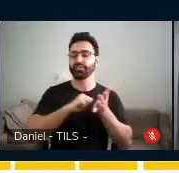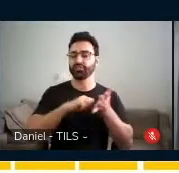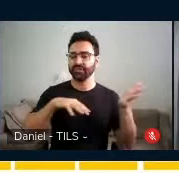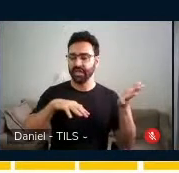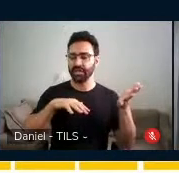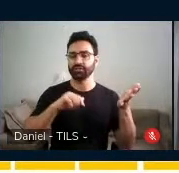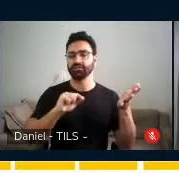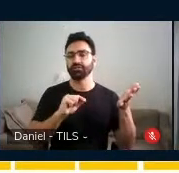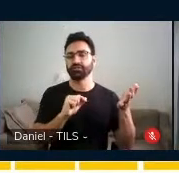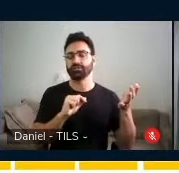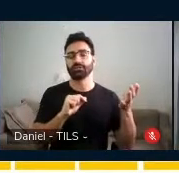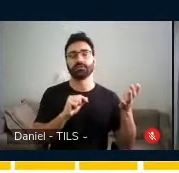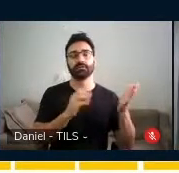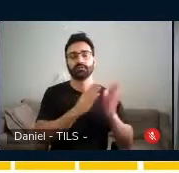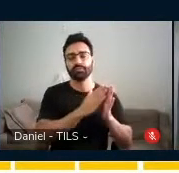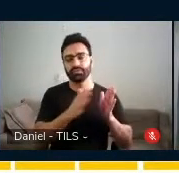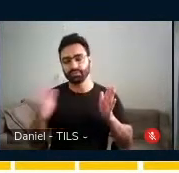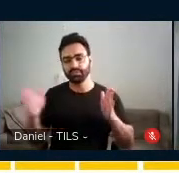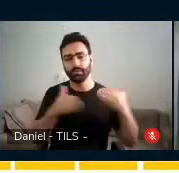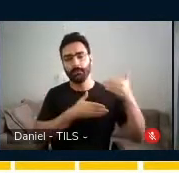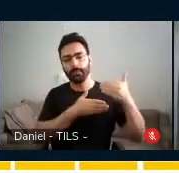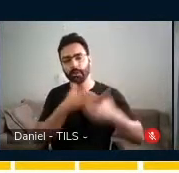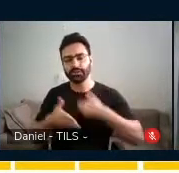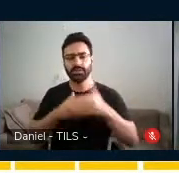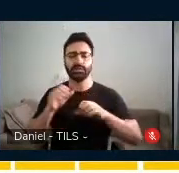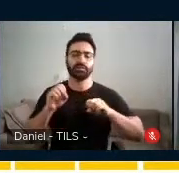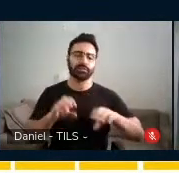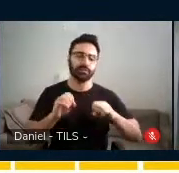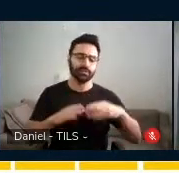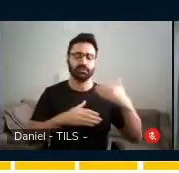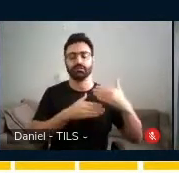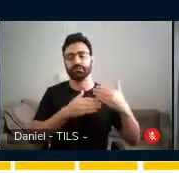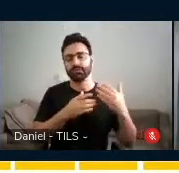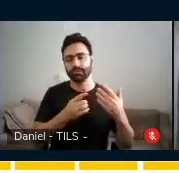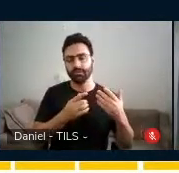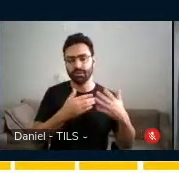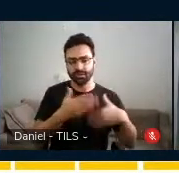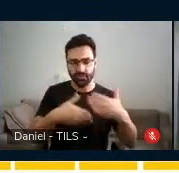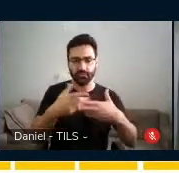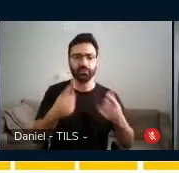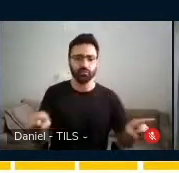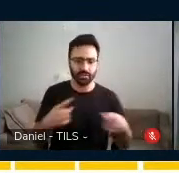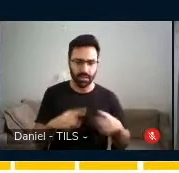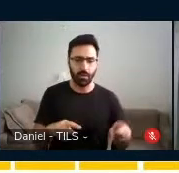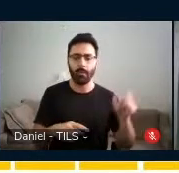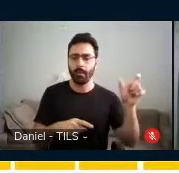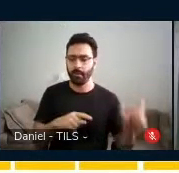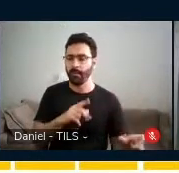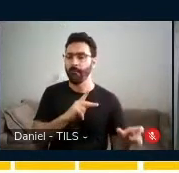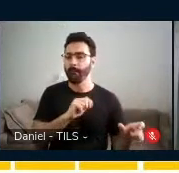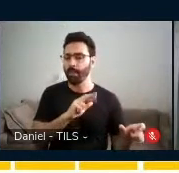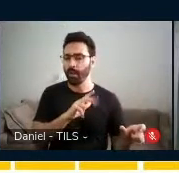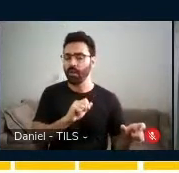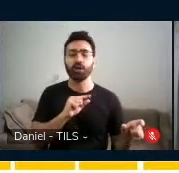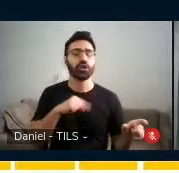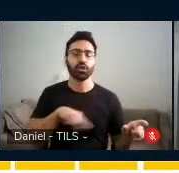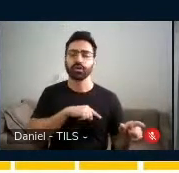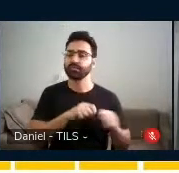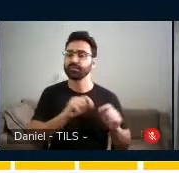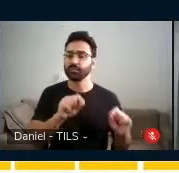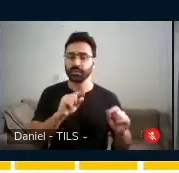ao longo do nosso processo educativo para o desenvolvimento da musicalidade da Paula? Então, gente proporcionou a